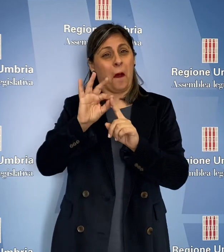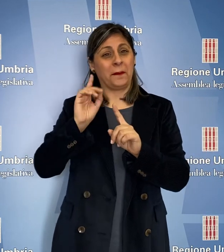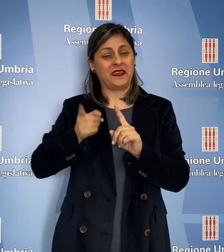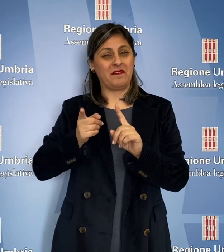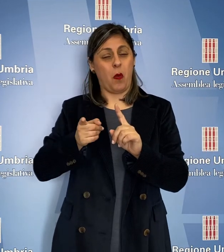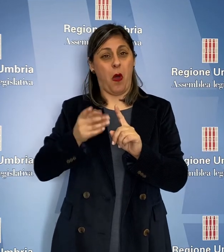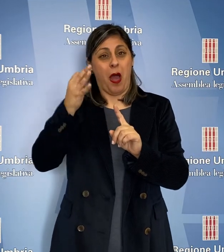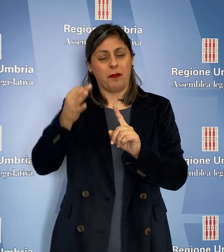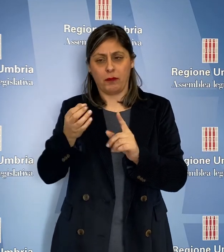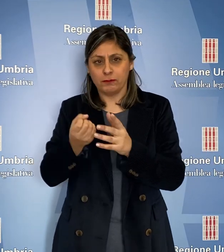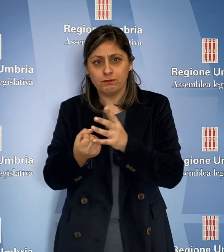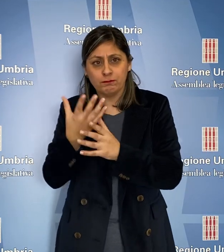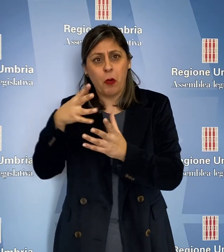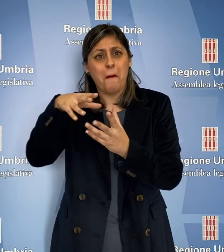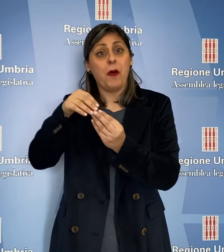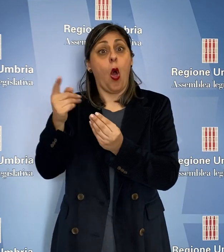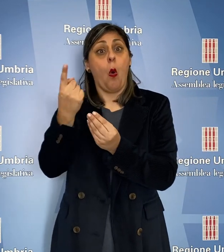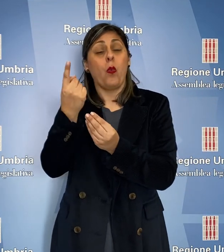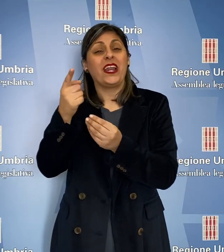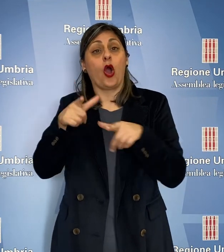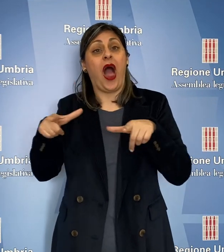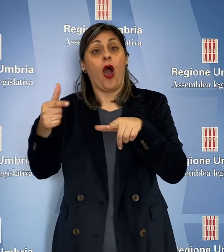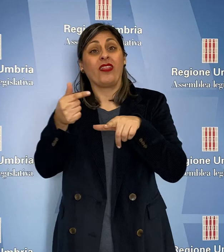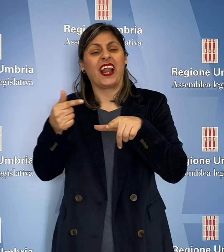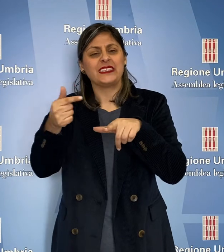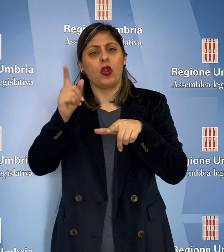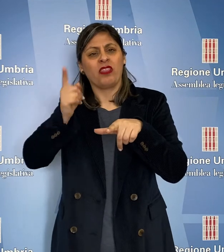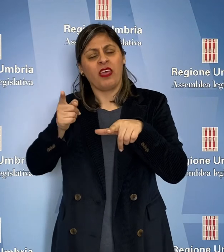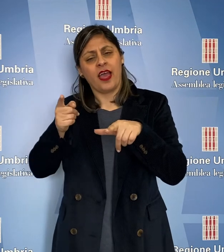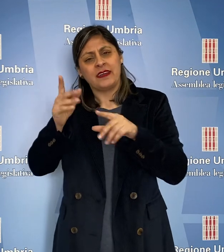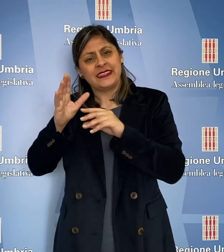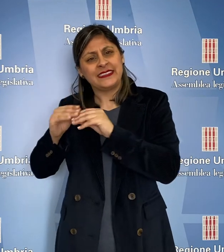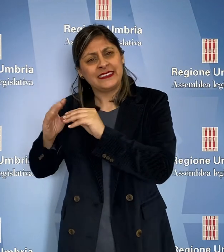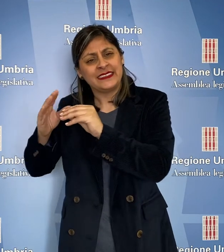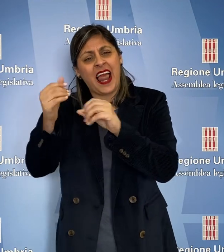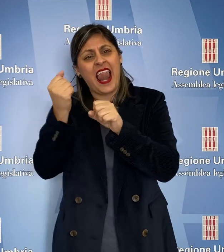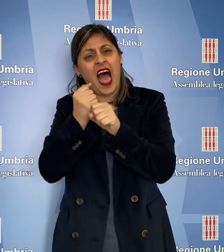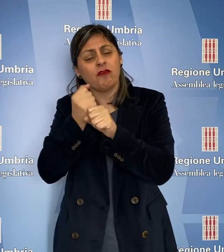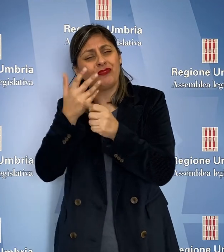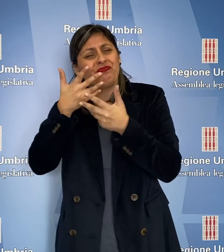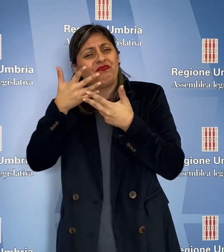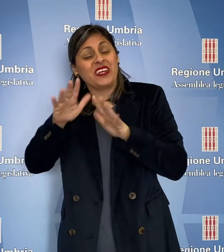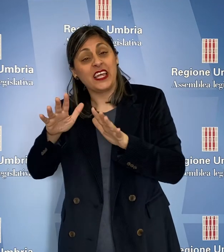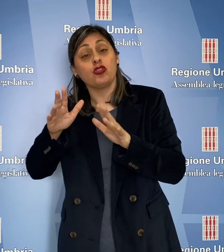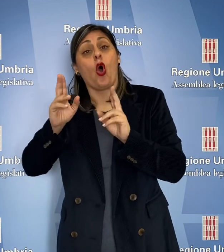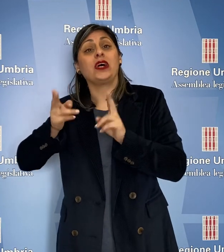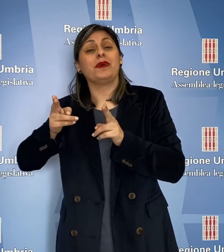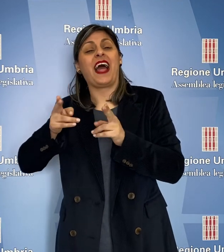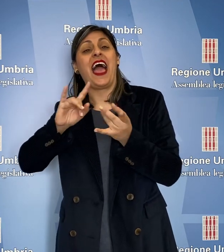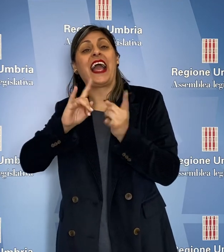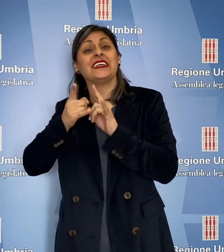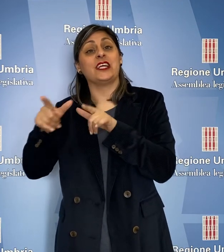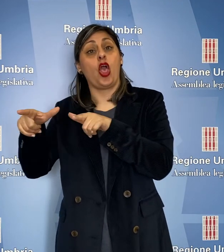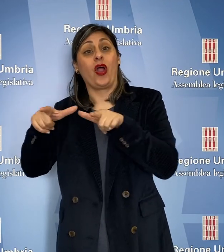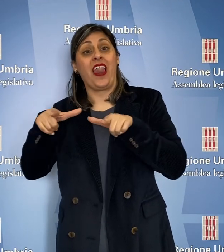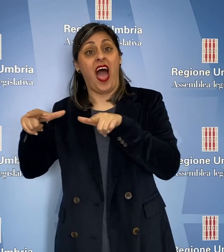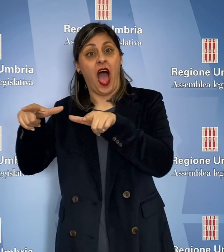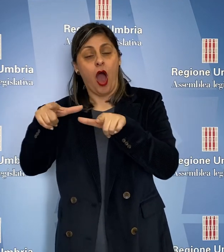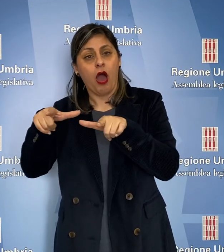della realizzazione del polo unico del Trasimeno, la piena funzionalità e completamento dei lavori dell'ospedale di Castiglion del Lago in